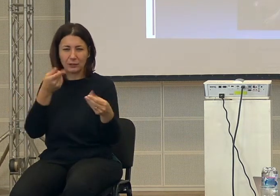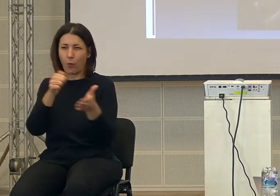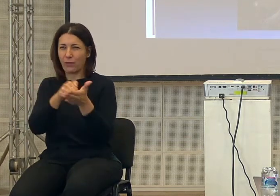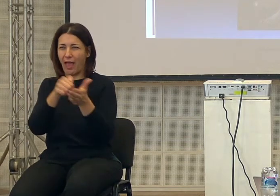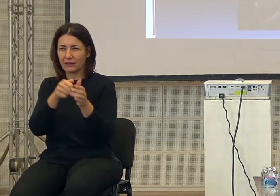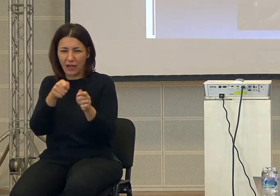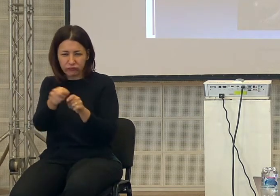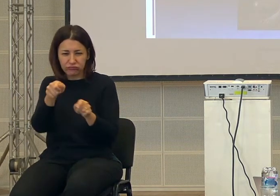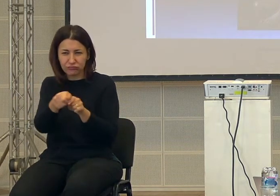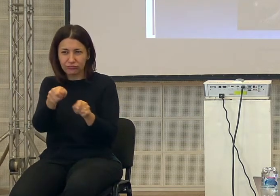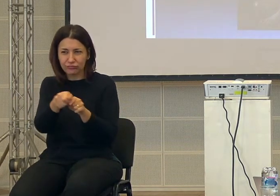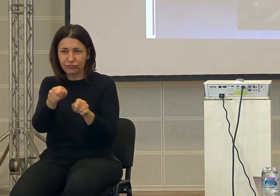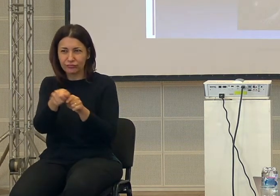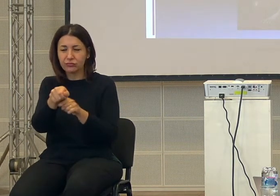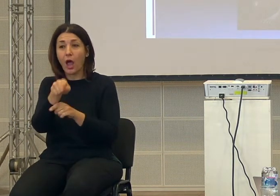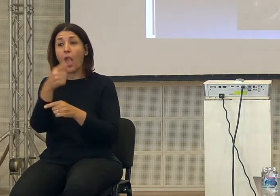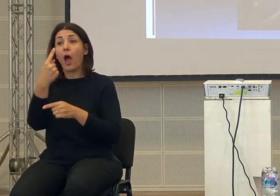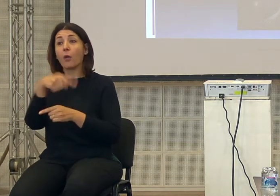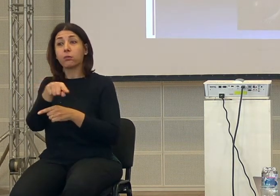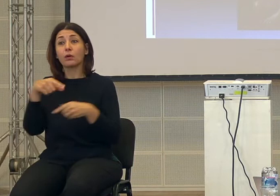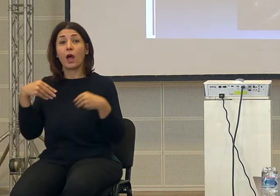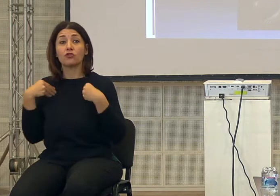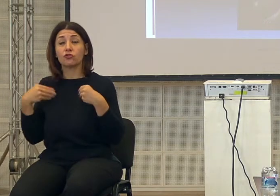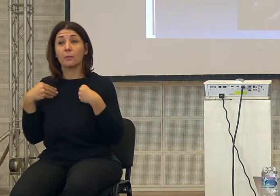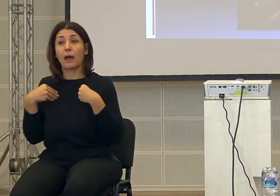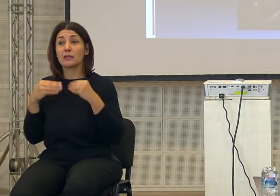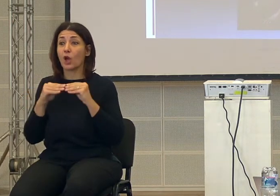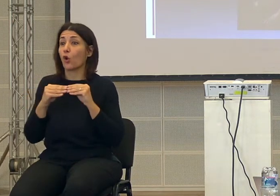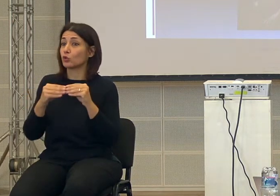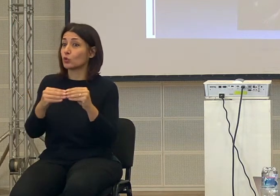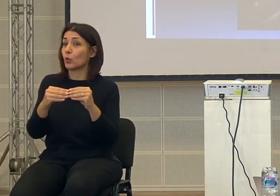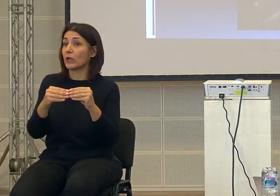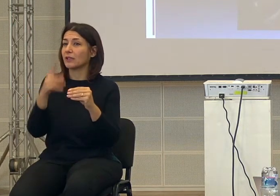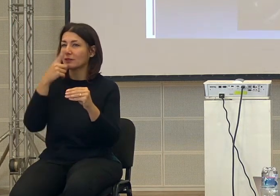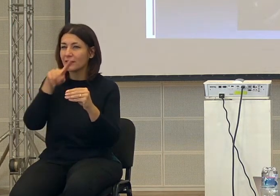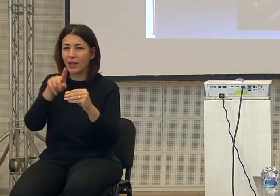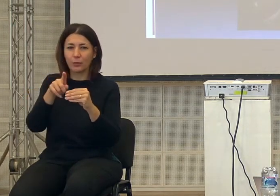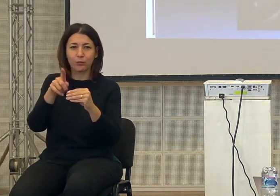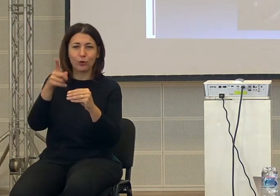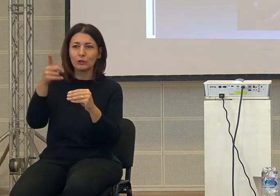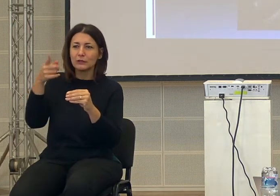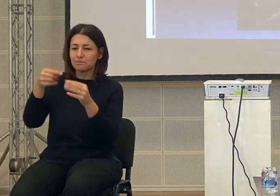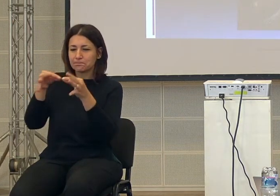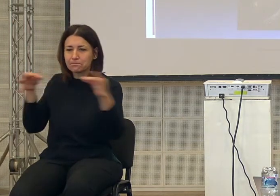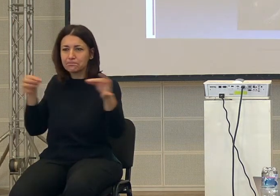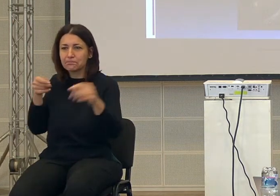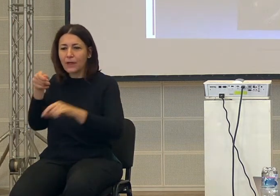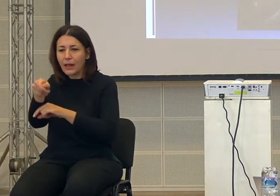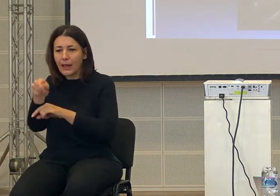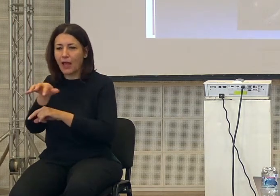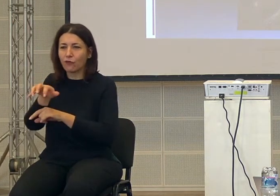allora dice ma anche gli scimpanse costruiscono gli attrezzi perché pescano le termiti con un bacchettino, con una,